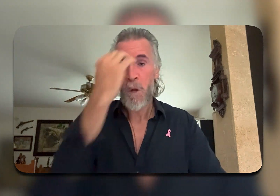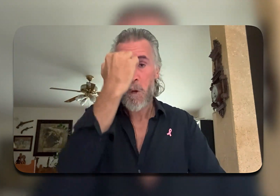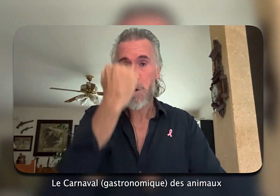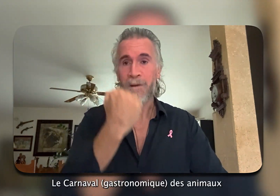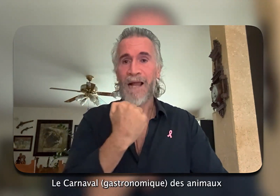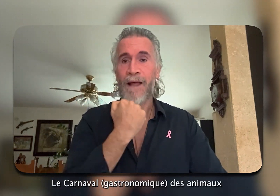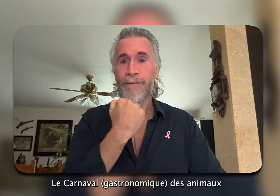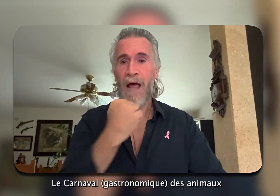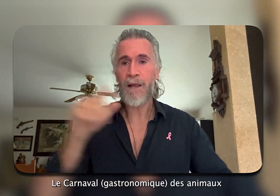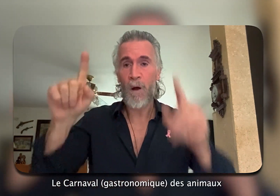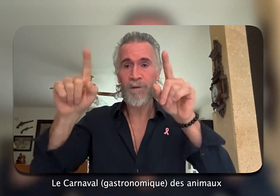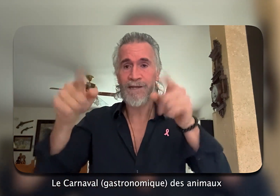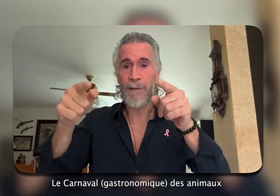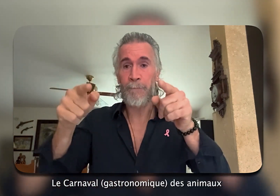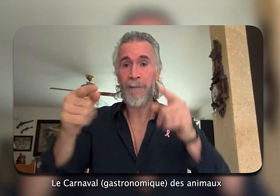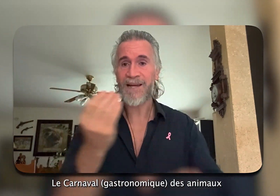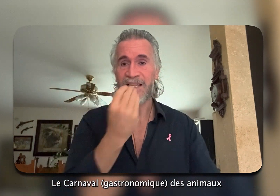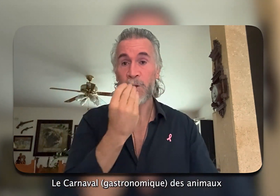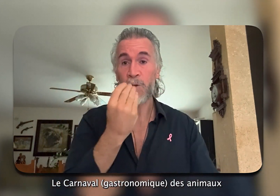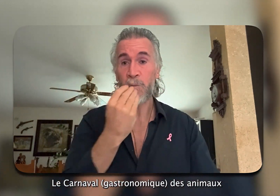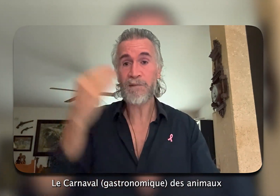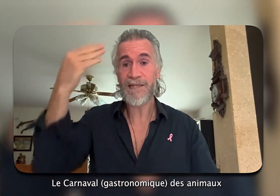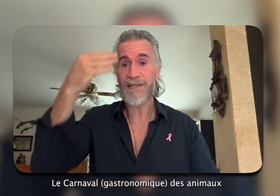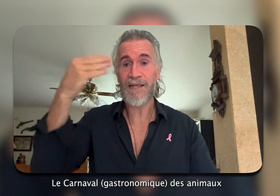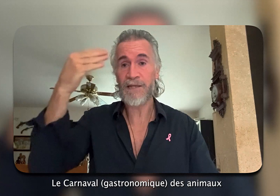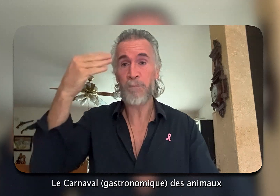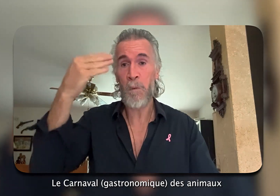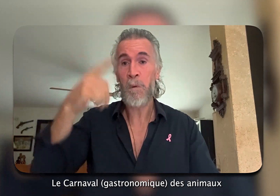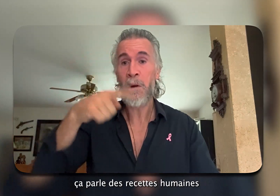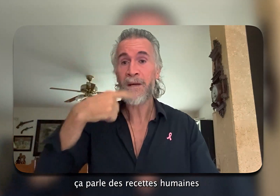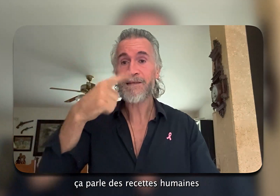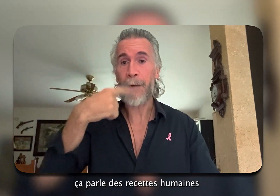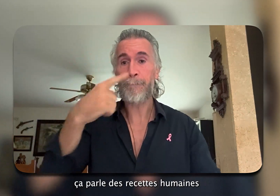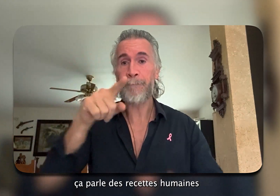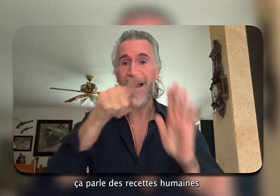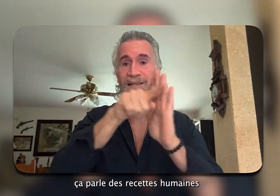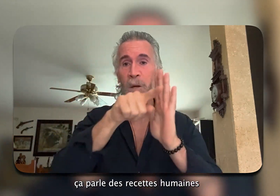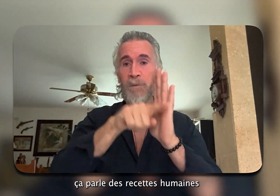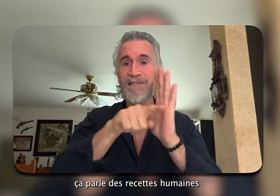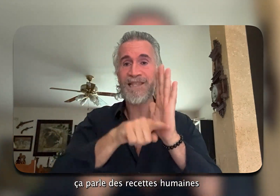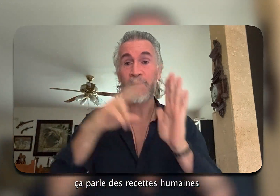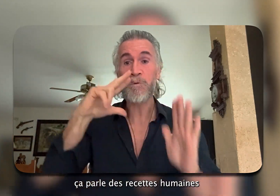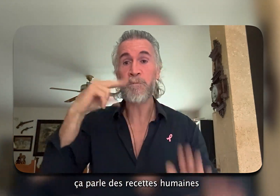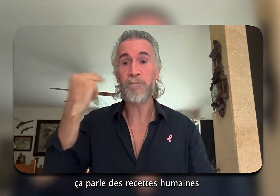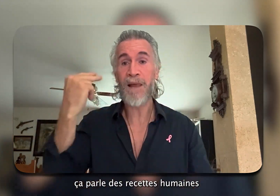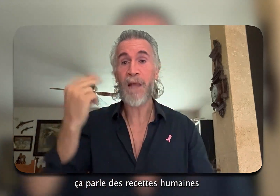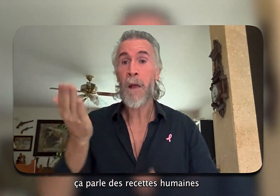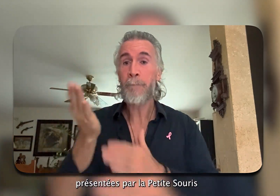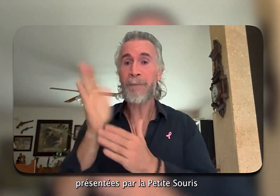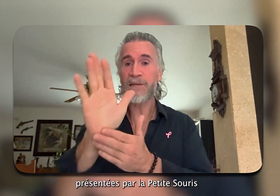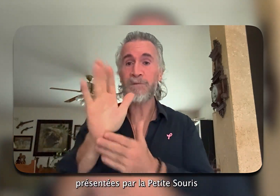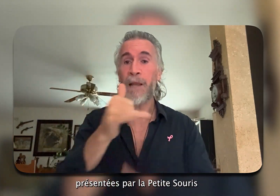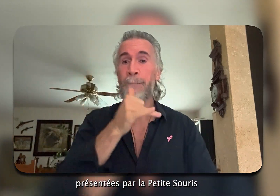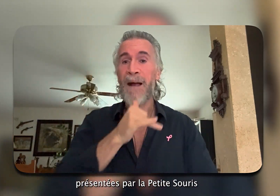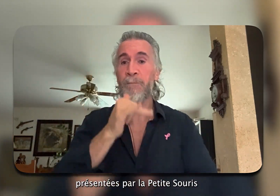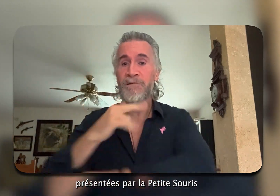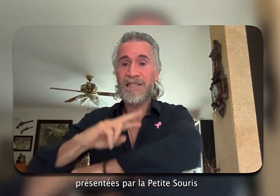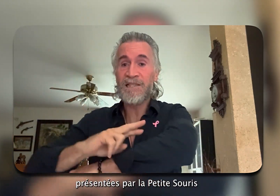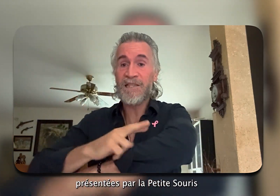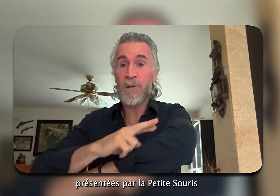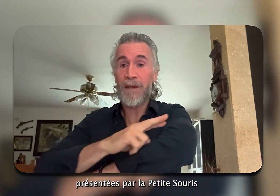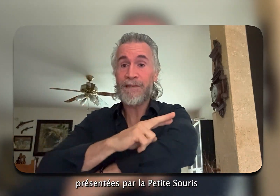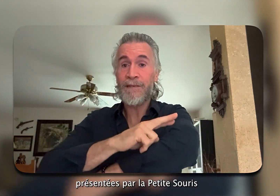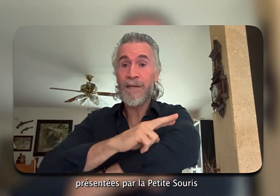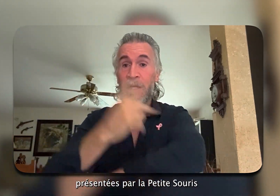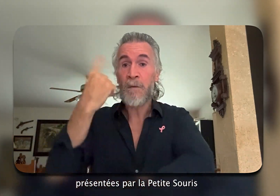Au Canada, entre guillemets gastronomiques, des animaux, ça n pas été recette humaine présentée par la